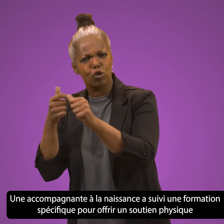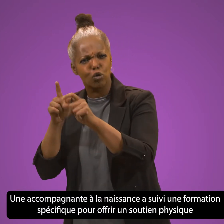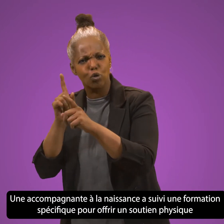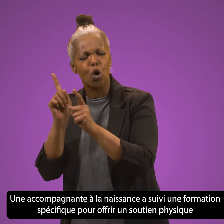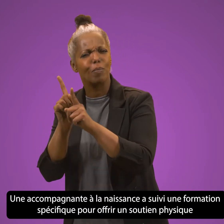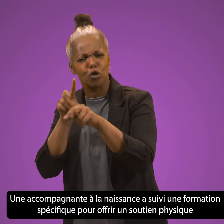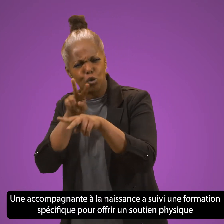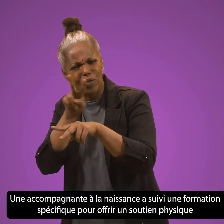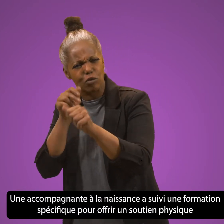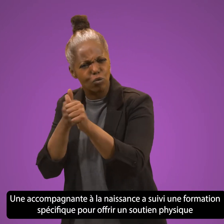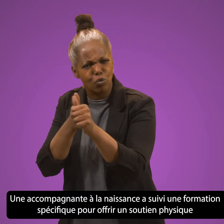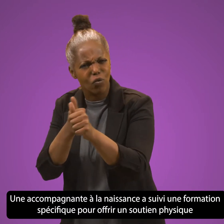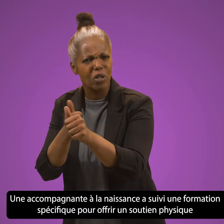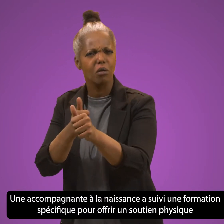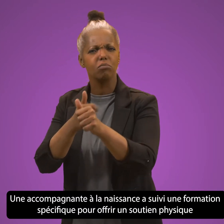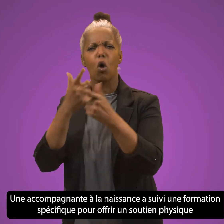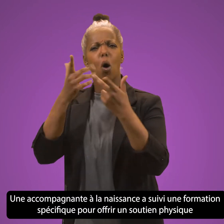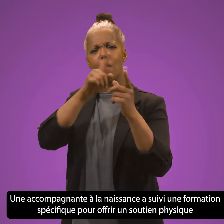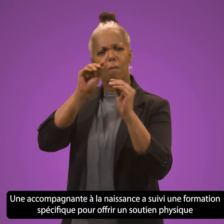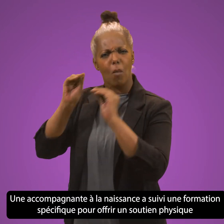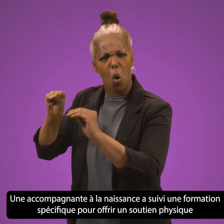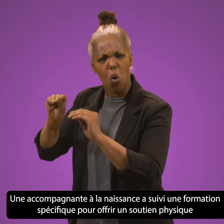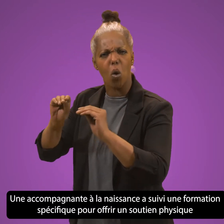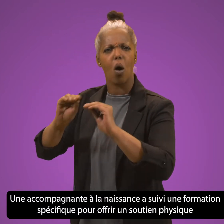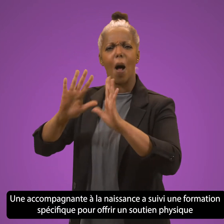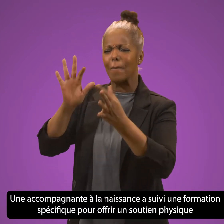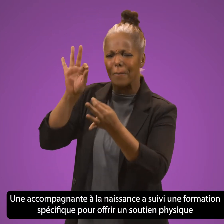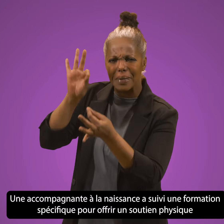formation spécifique pour offrir un soutien physique